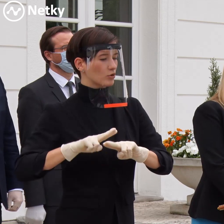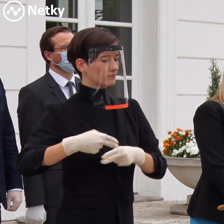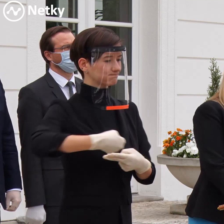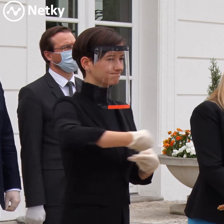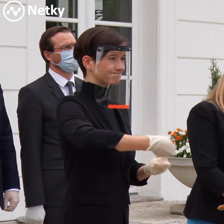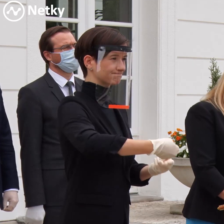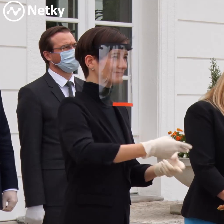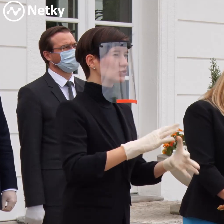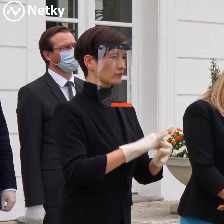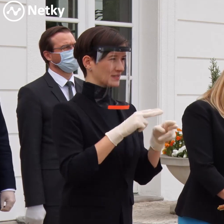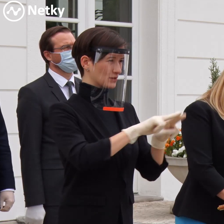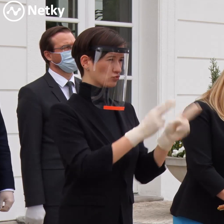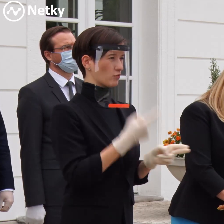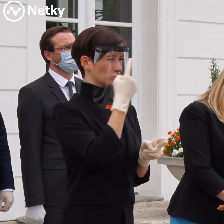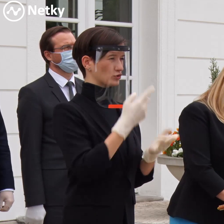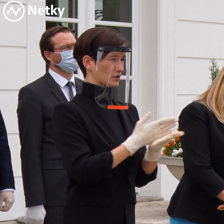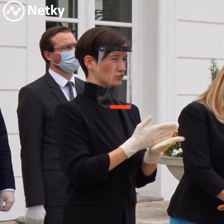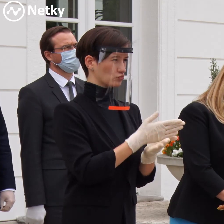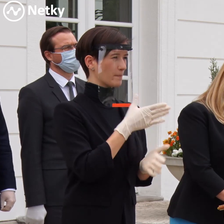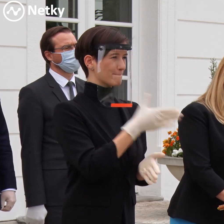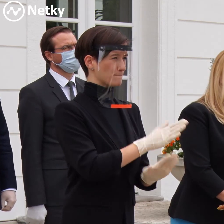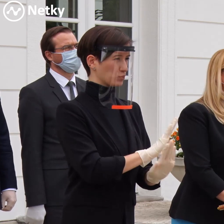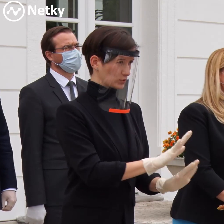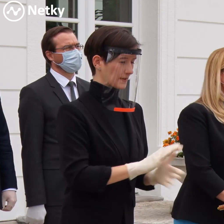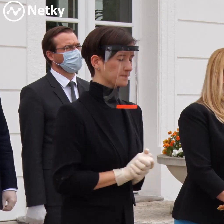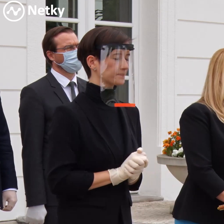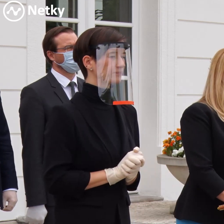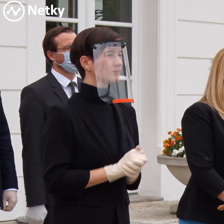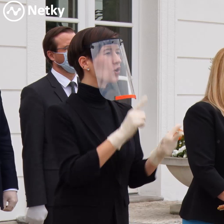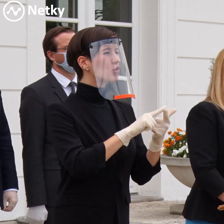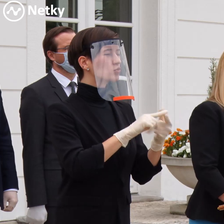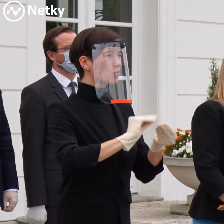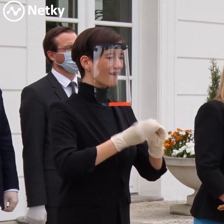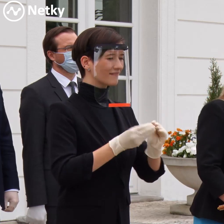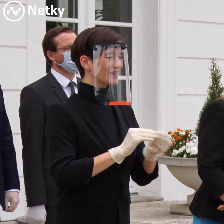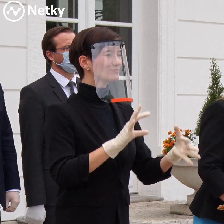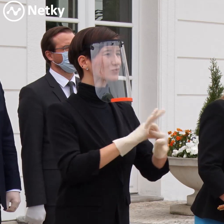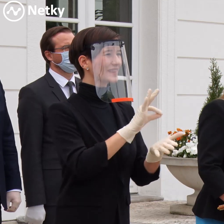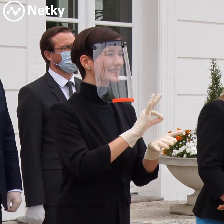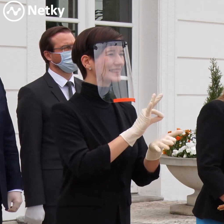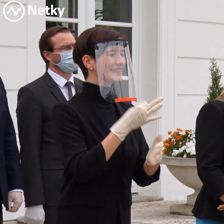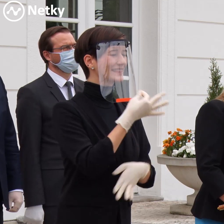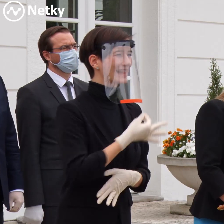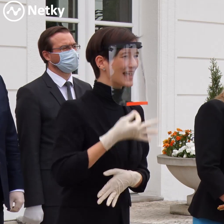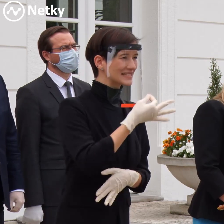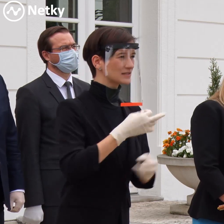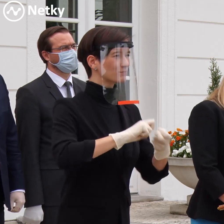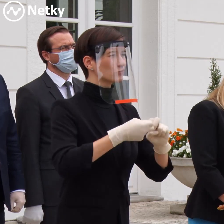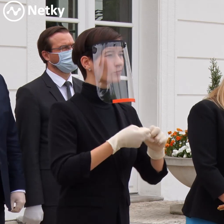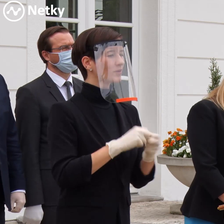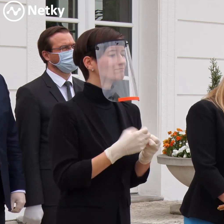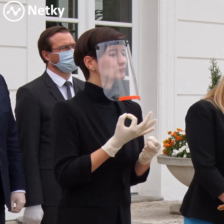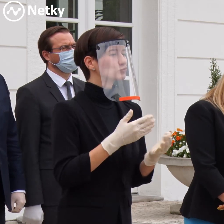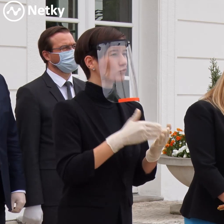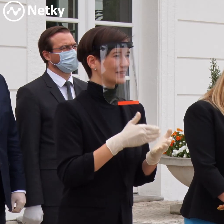príslušných zariadení. Ďalšou témou bolo vyriešenie problémov s testovaním. To, čo bolo signalizované v praxe,